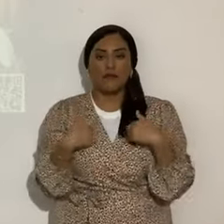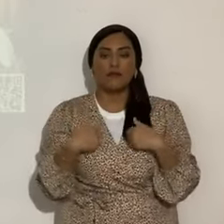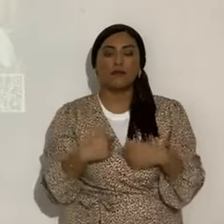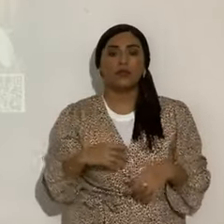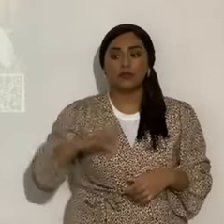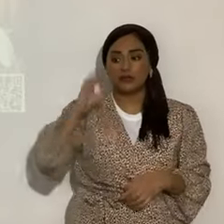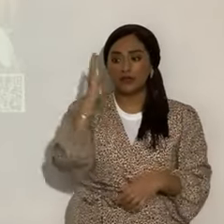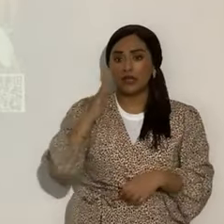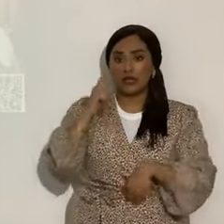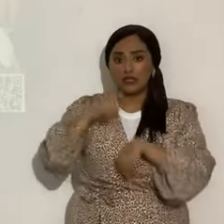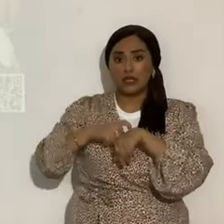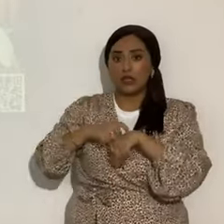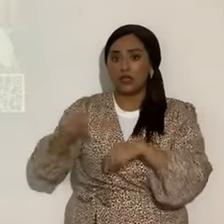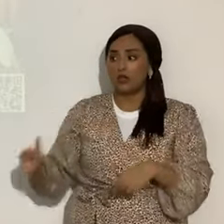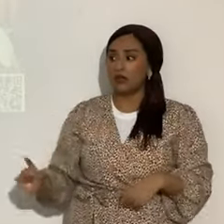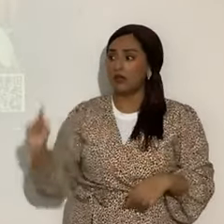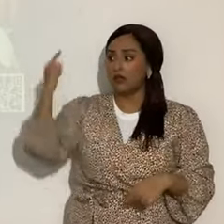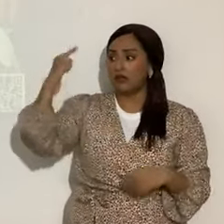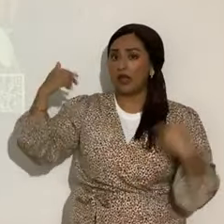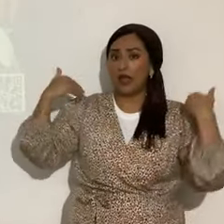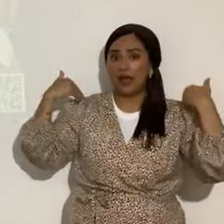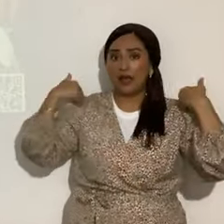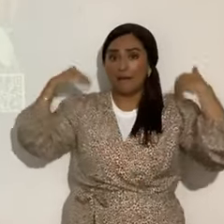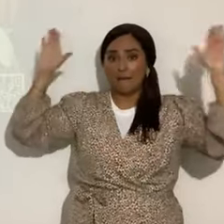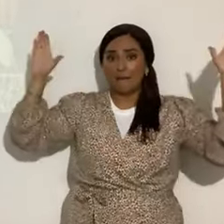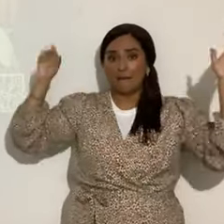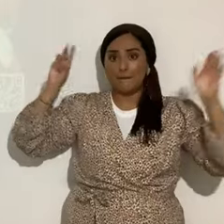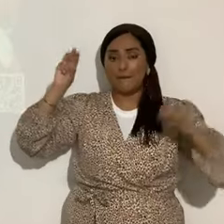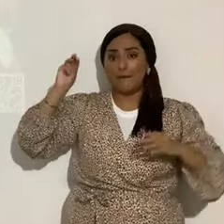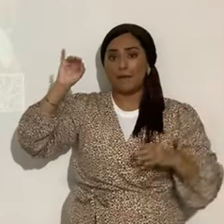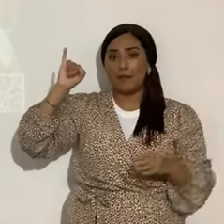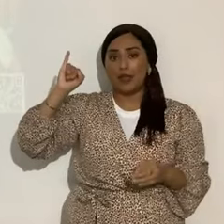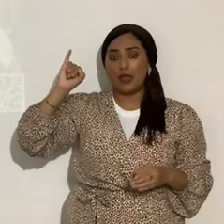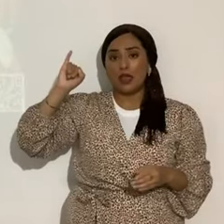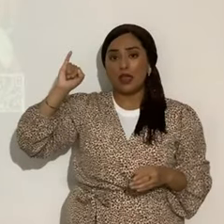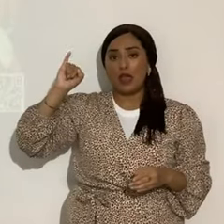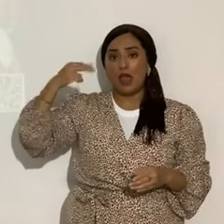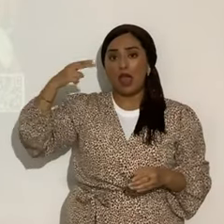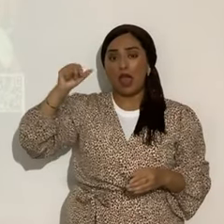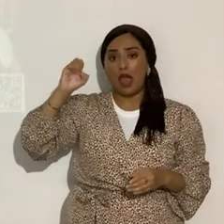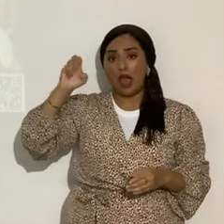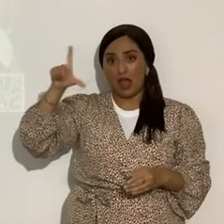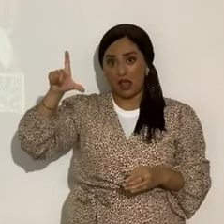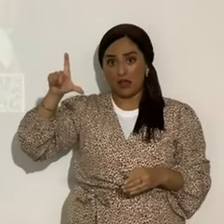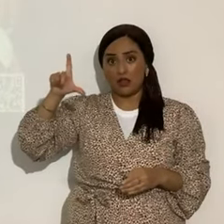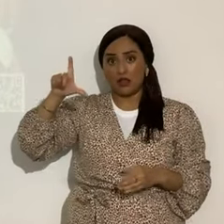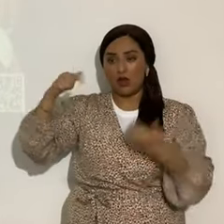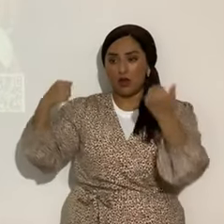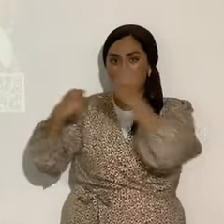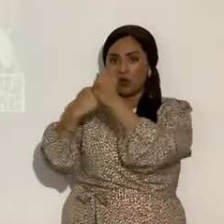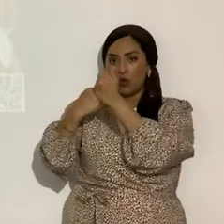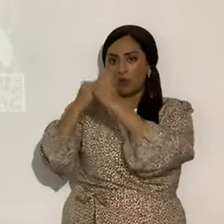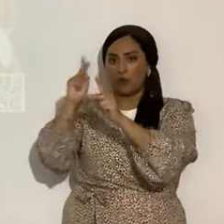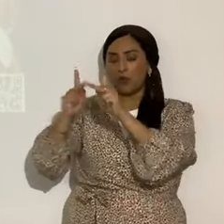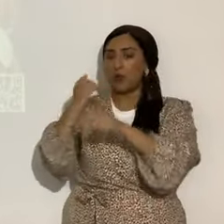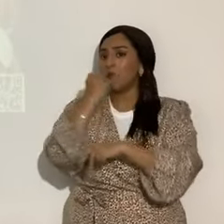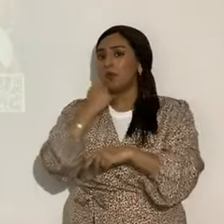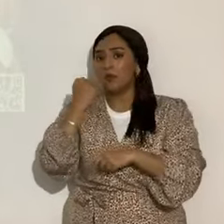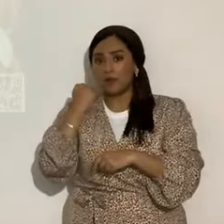aquel tiempo se levantará Mijael, el ángel, el gran príncipe, que está de parte de los hijos de tu pueblo. Y será tiempo de